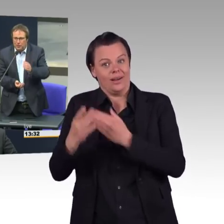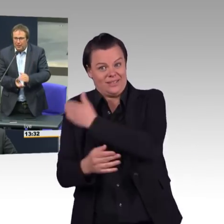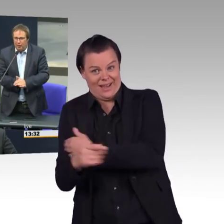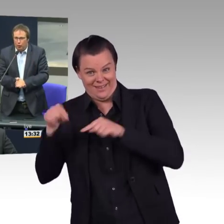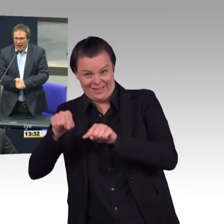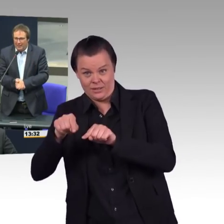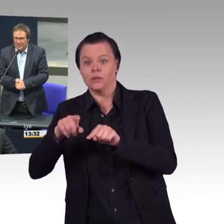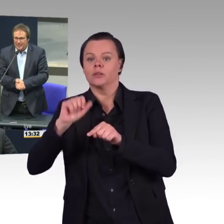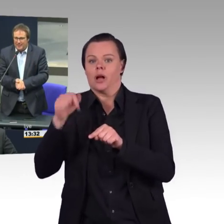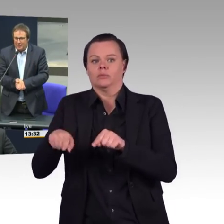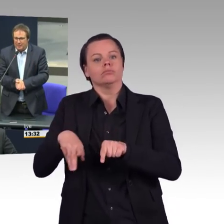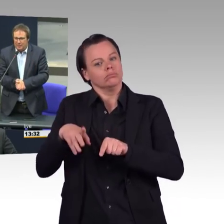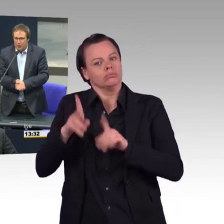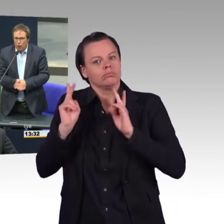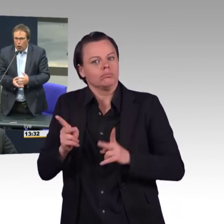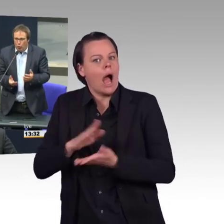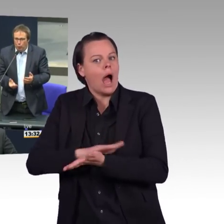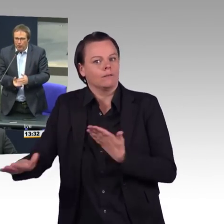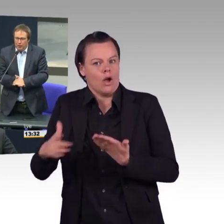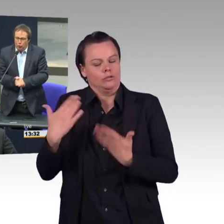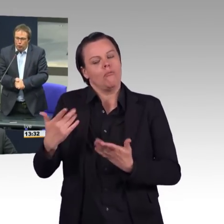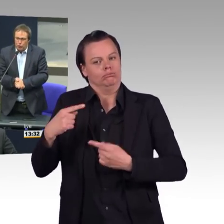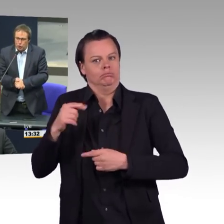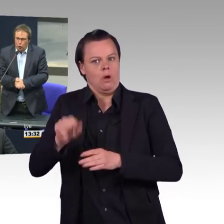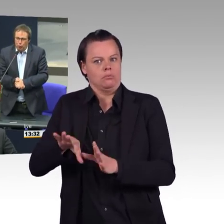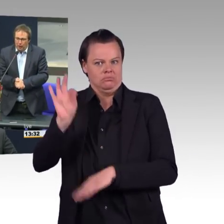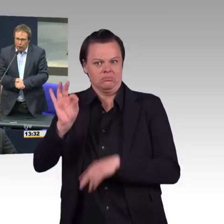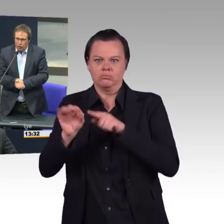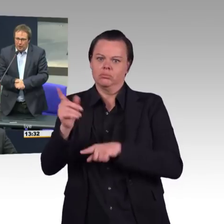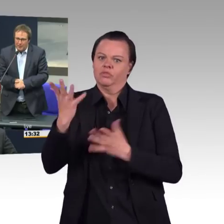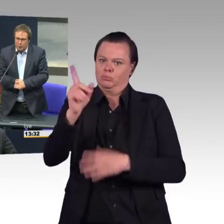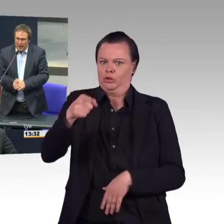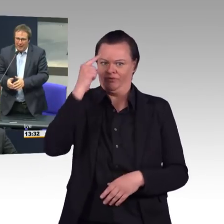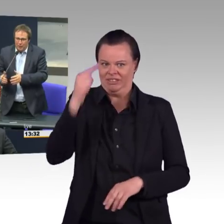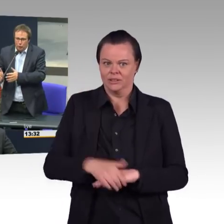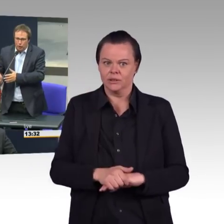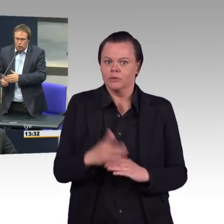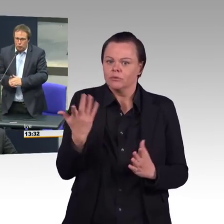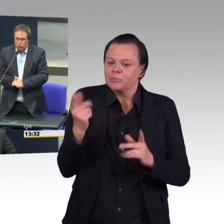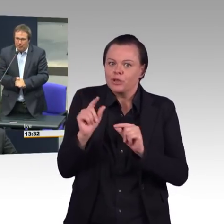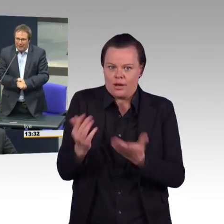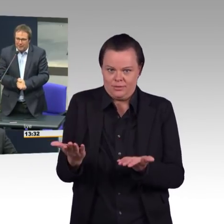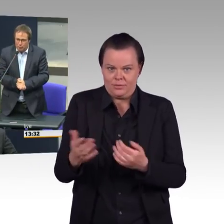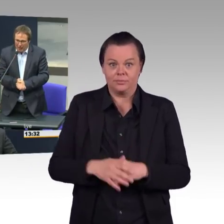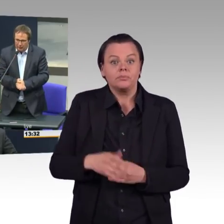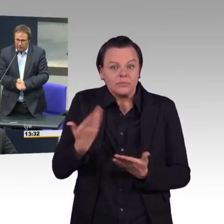Bundesregierung eingesetzt hat, um die Kohleverstromung in Deutschland zu beenden und den Strukturwandel zu machen.